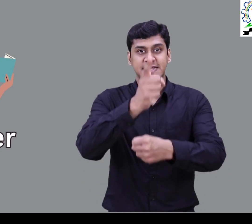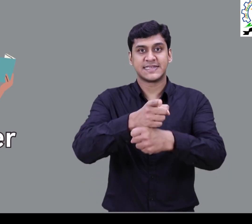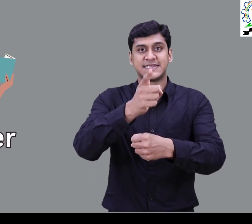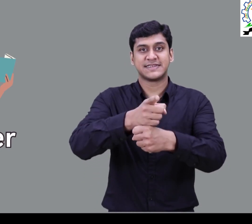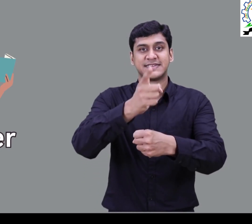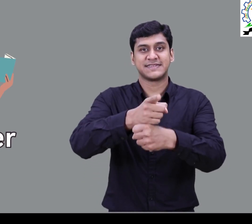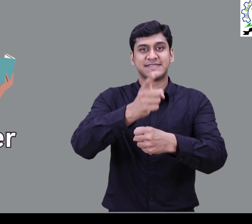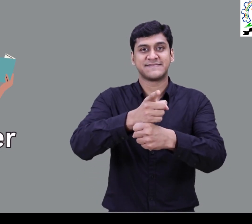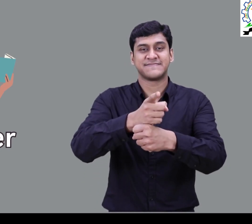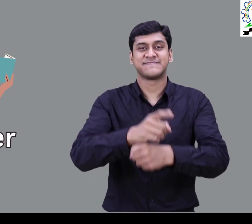अध्यापक